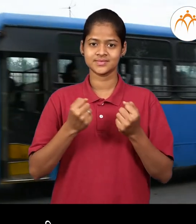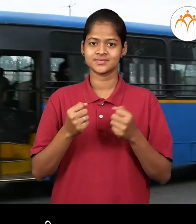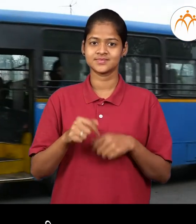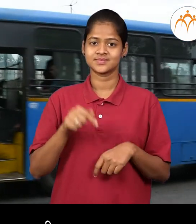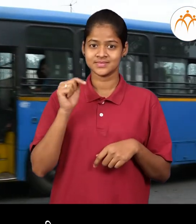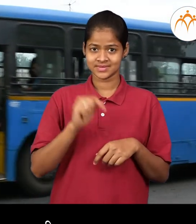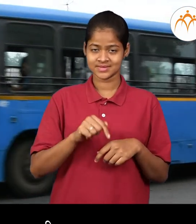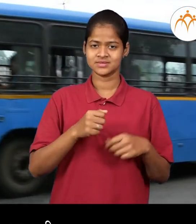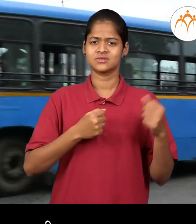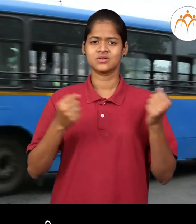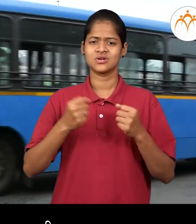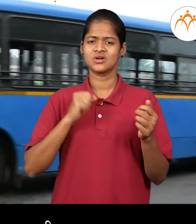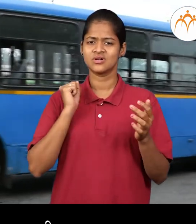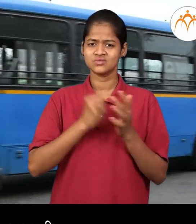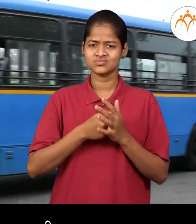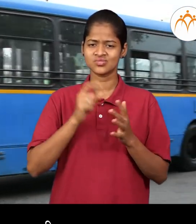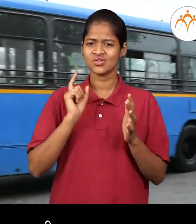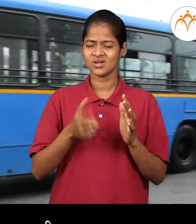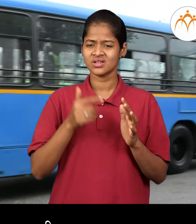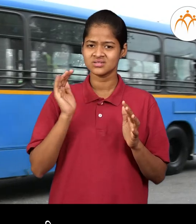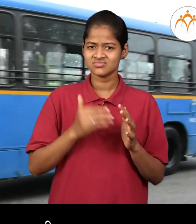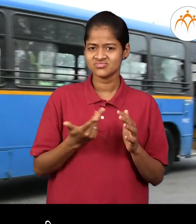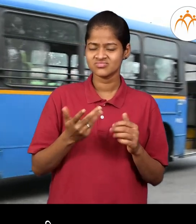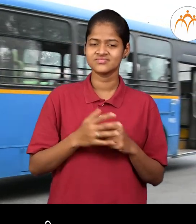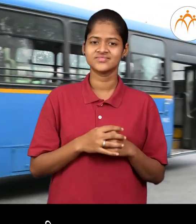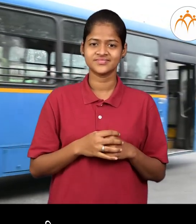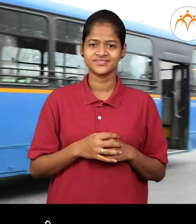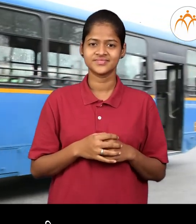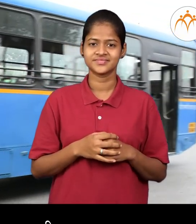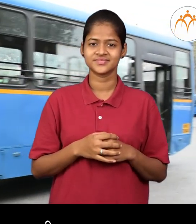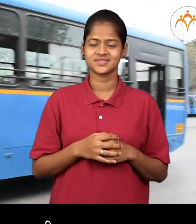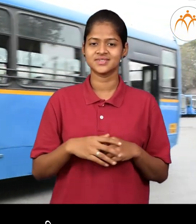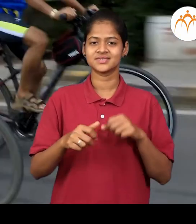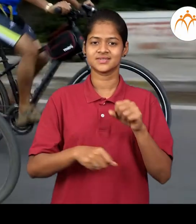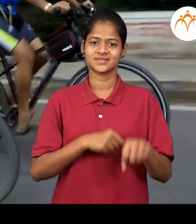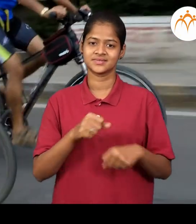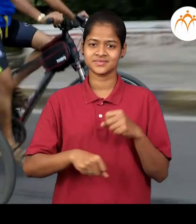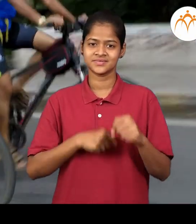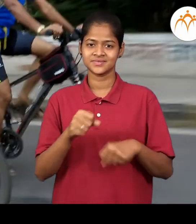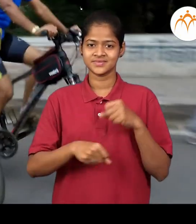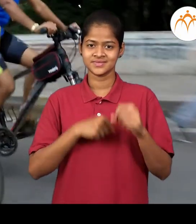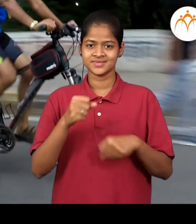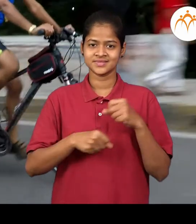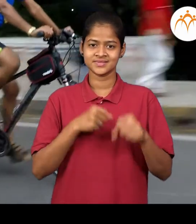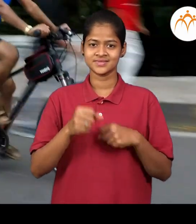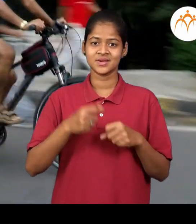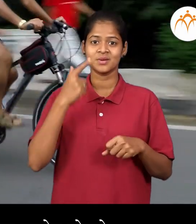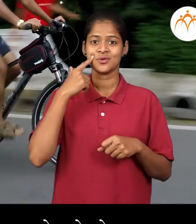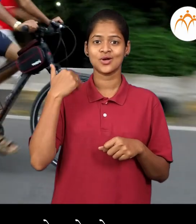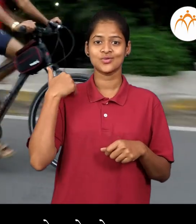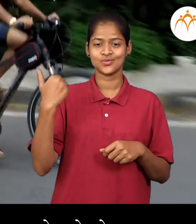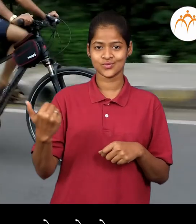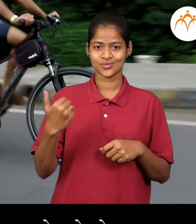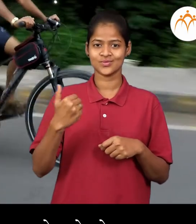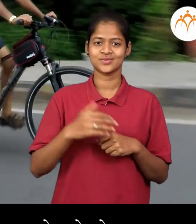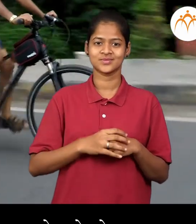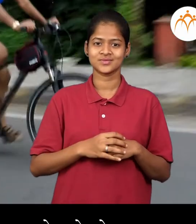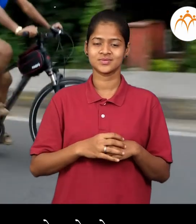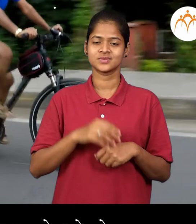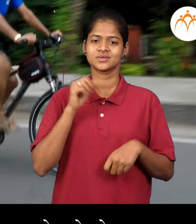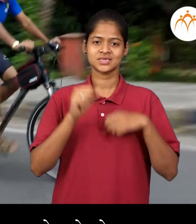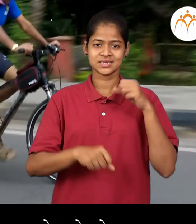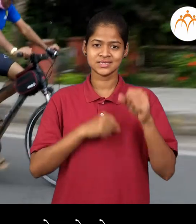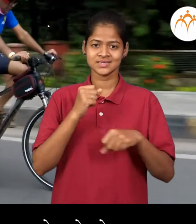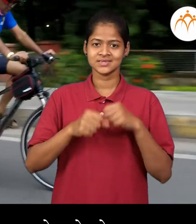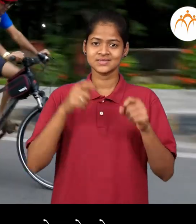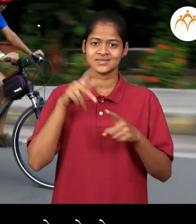आज बस उशिरा अली साइकल, दादा ने मला